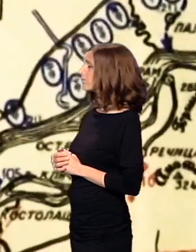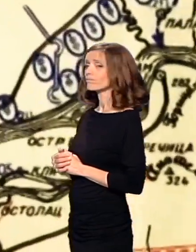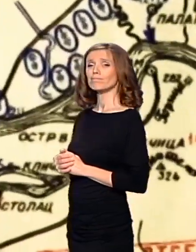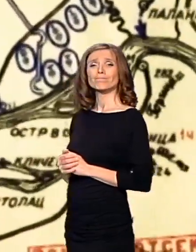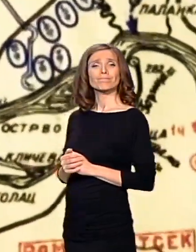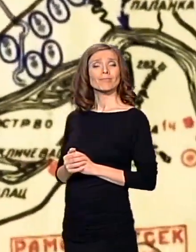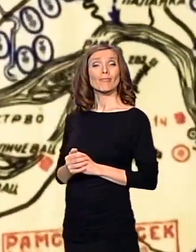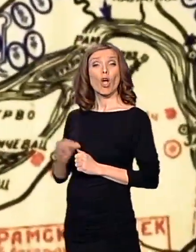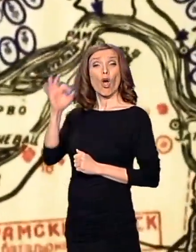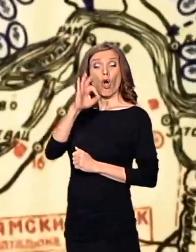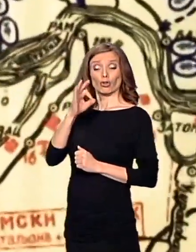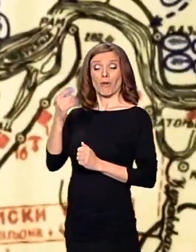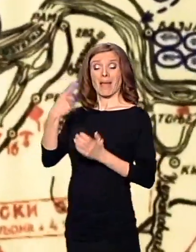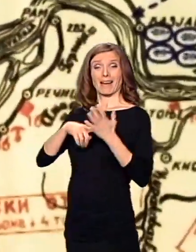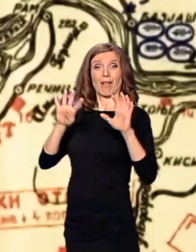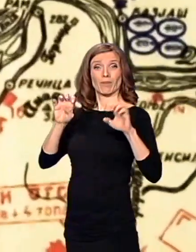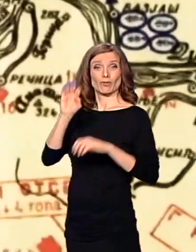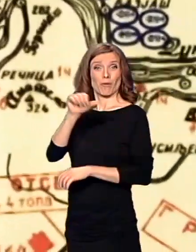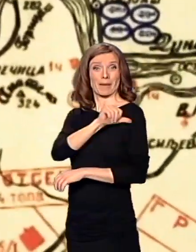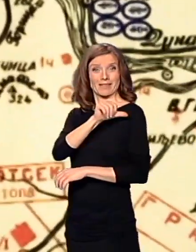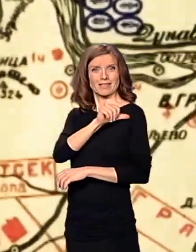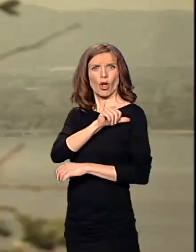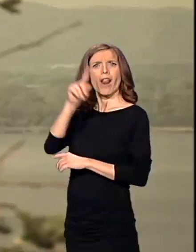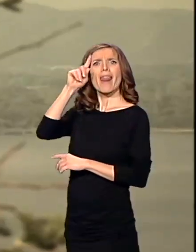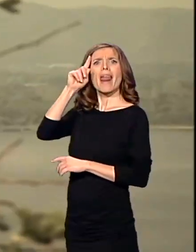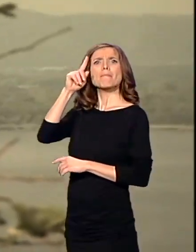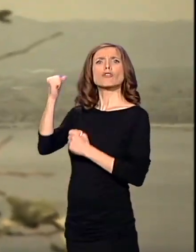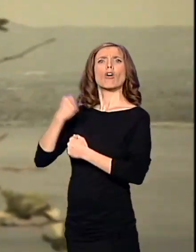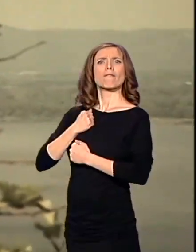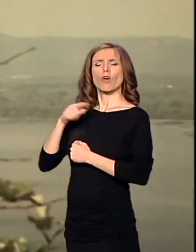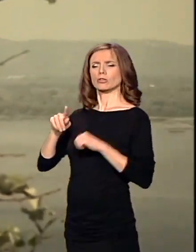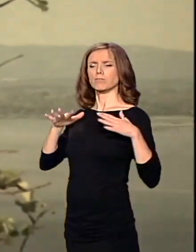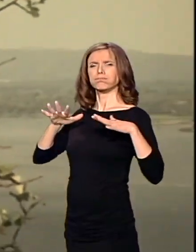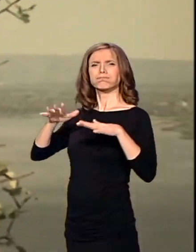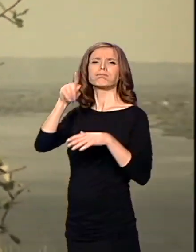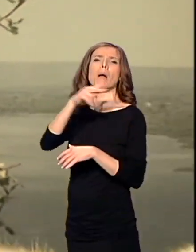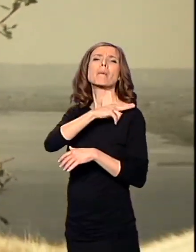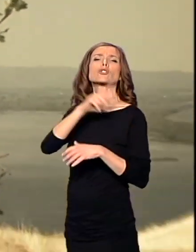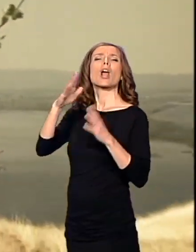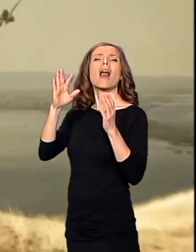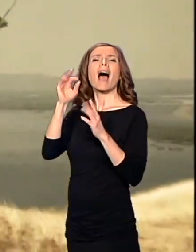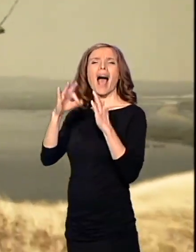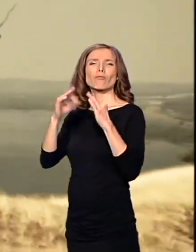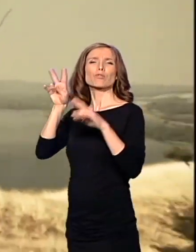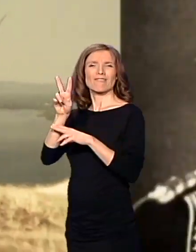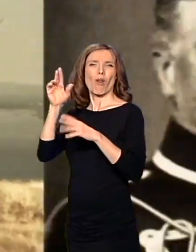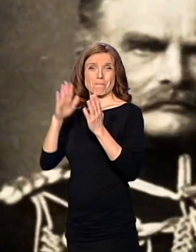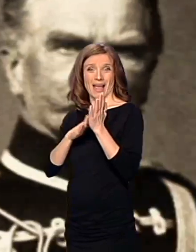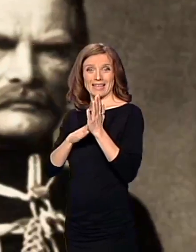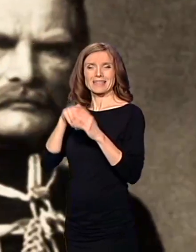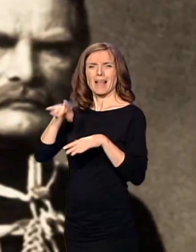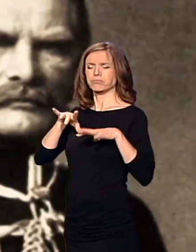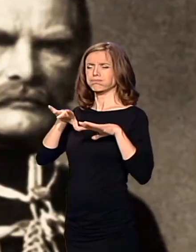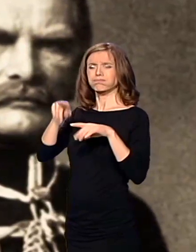Oktobra 1915. godine, ofanziva nemačkih snaga pod komantom maršala Augusta von Mackenzena slama odpor